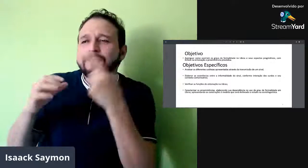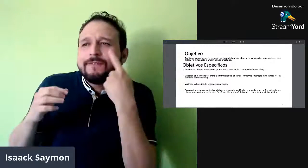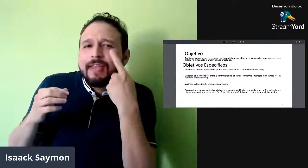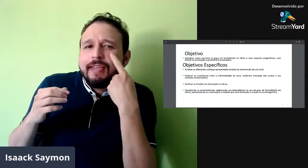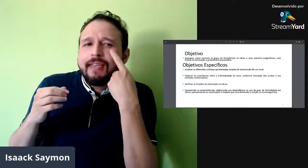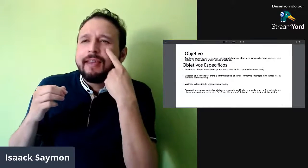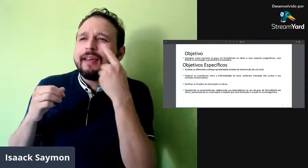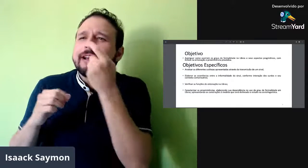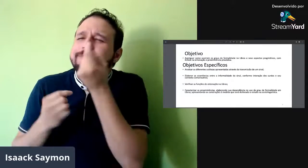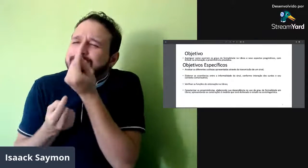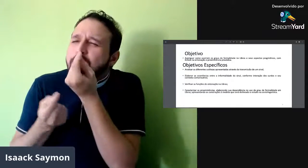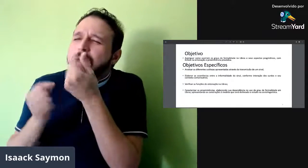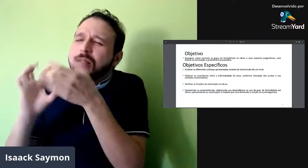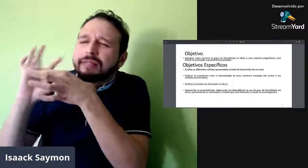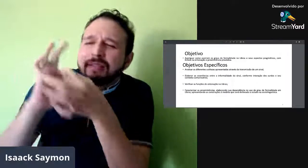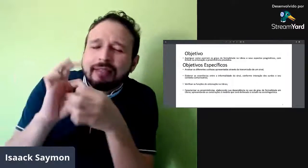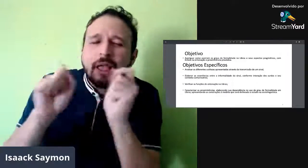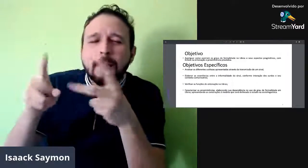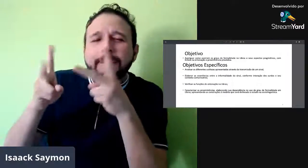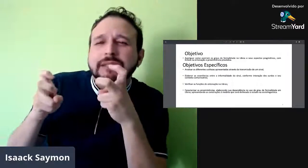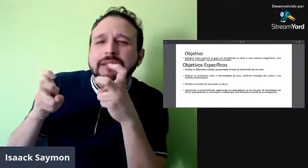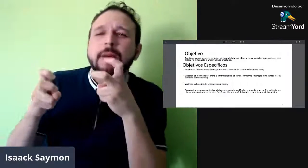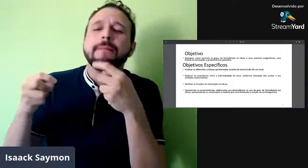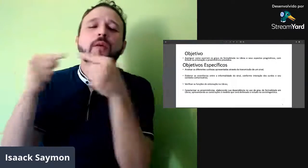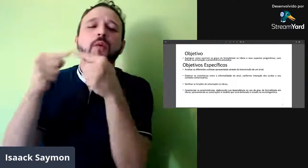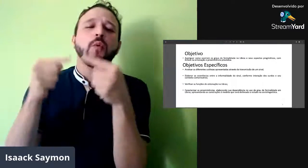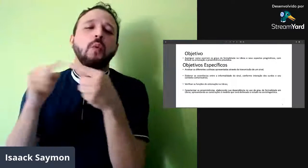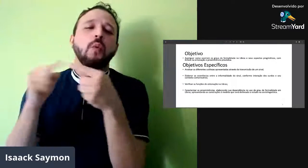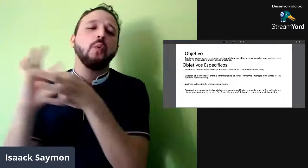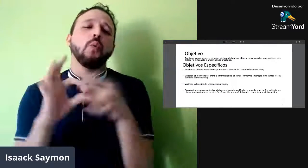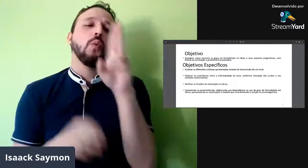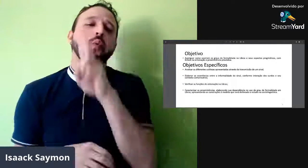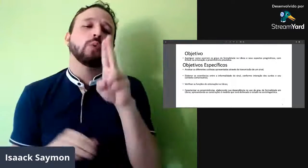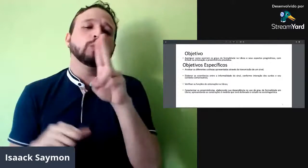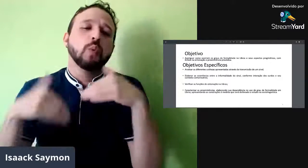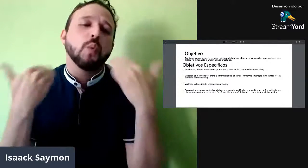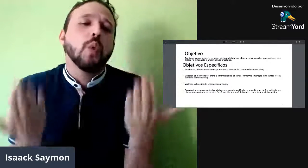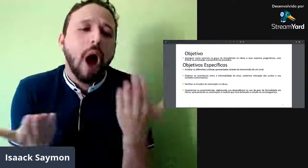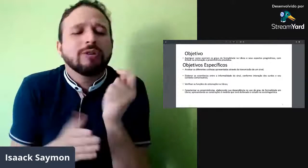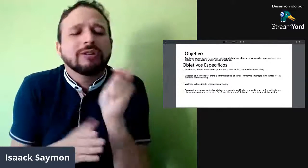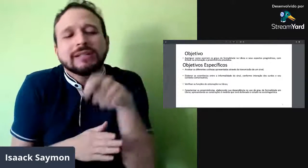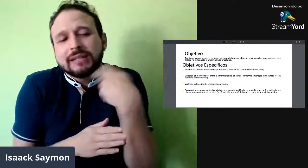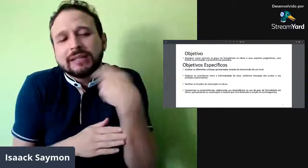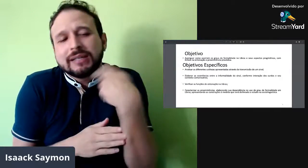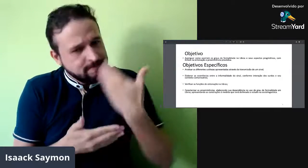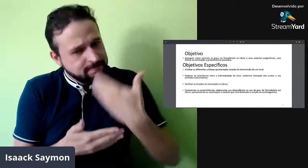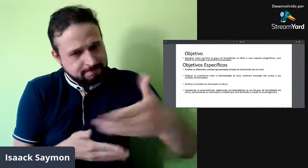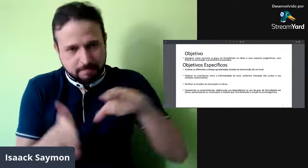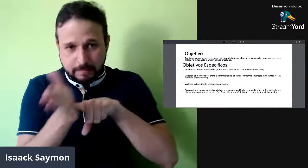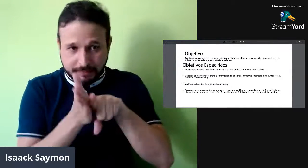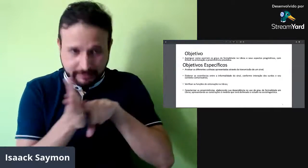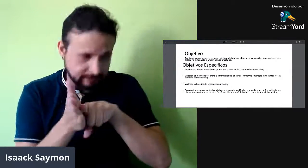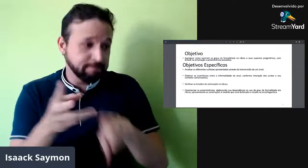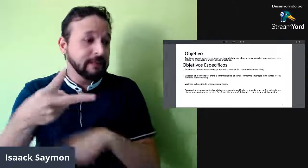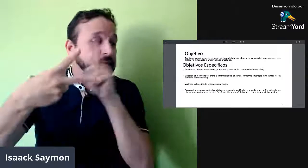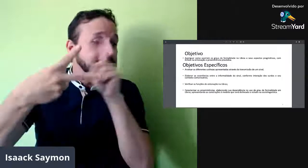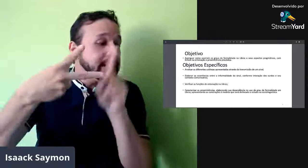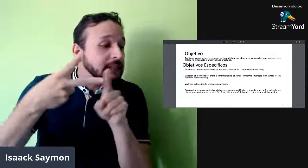Como que funciona aquele sinal ali, como que ele se aplica dentro daquele contexto usado, tá?